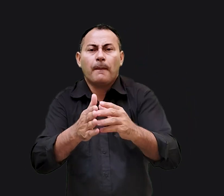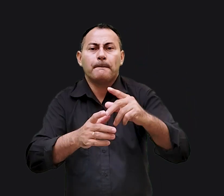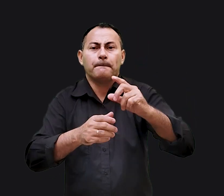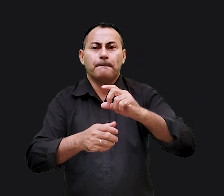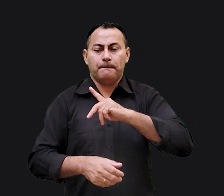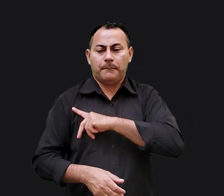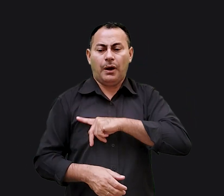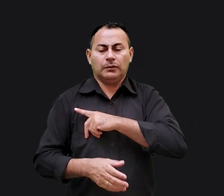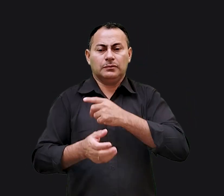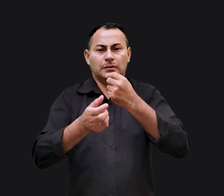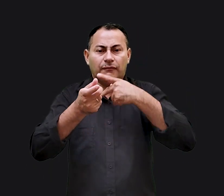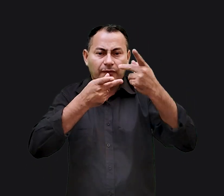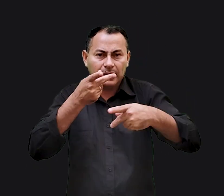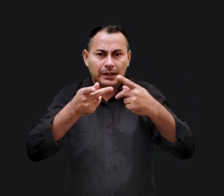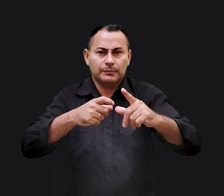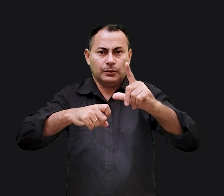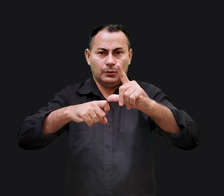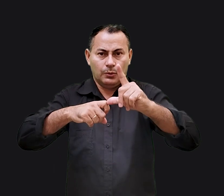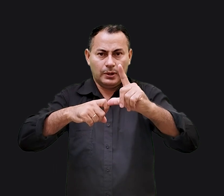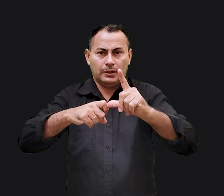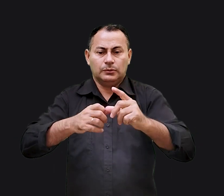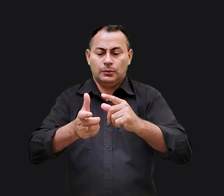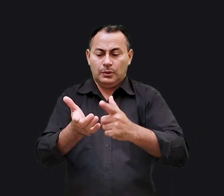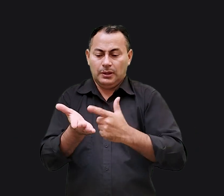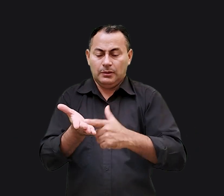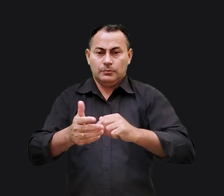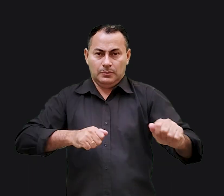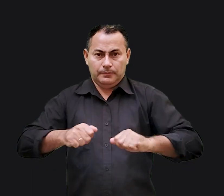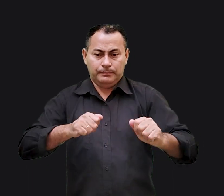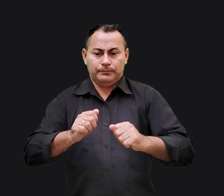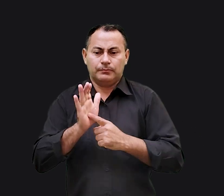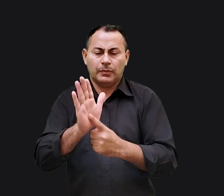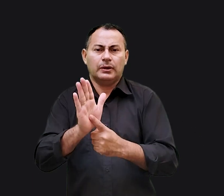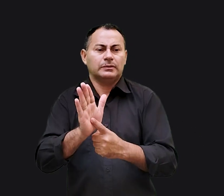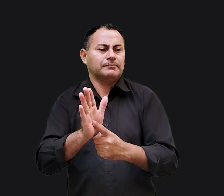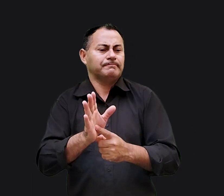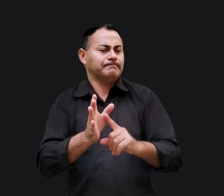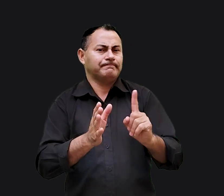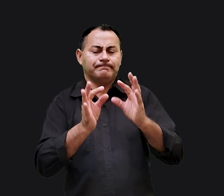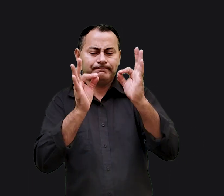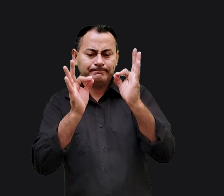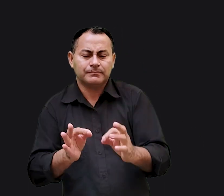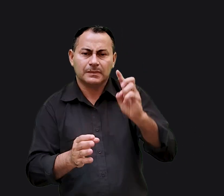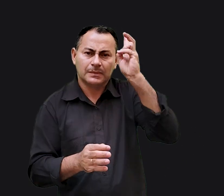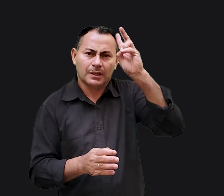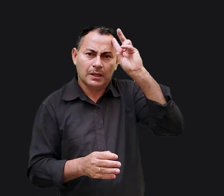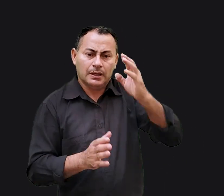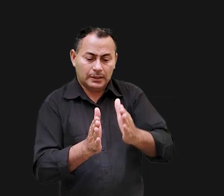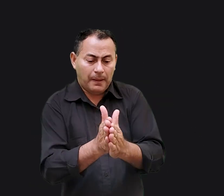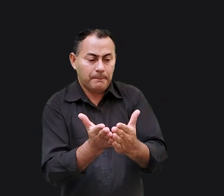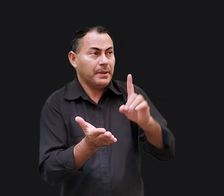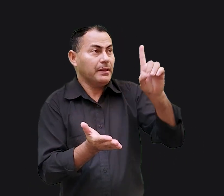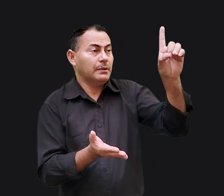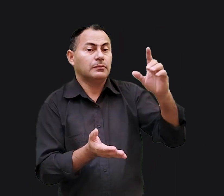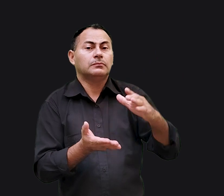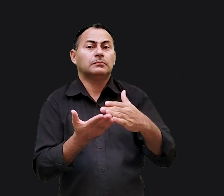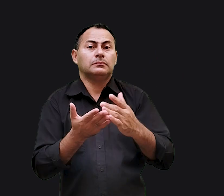rota de Paulo, descrita por Lucas no livro de Atos, a fim de mostrar a inexatidão histórica da Bíblia.